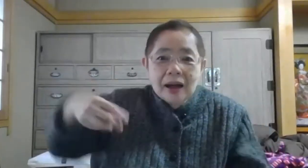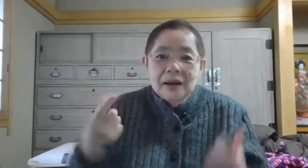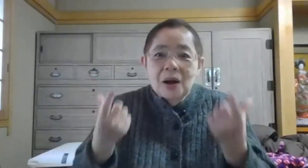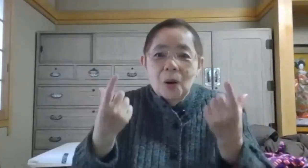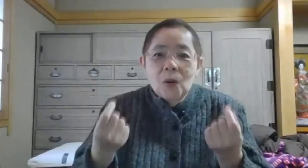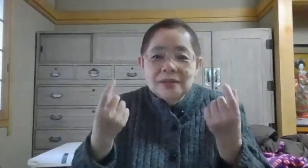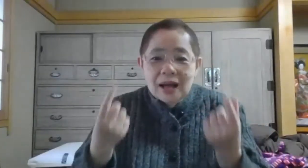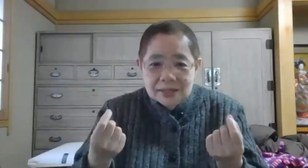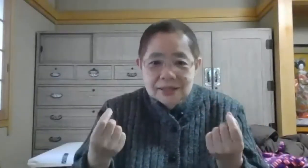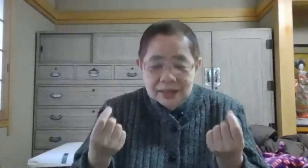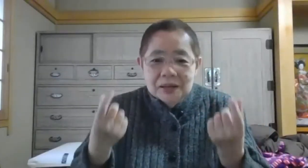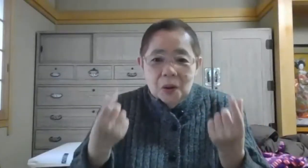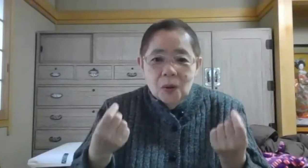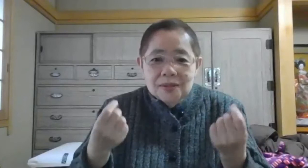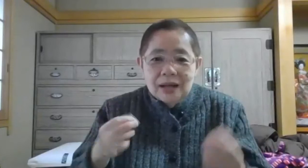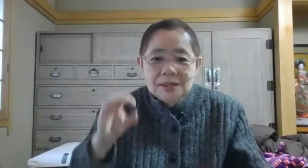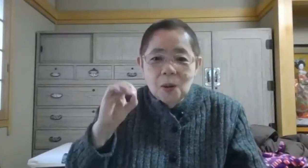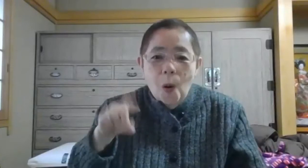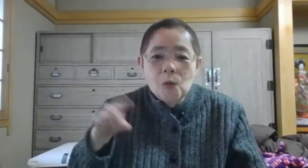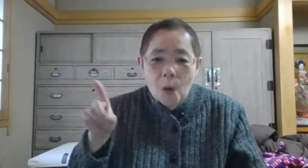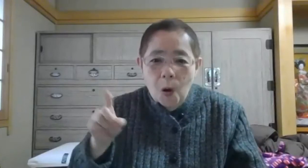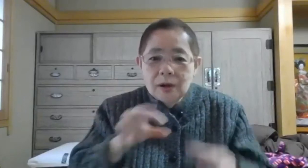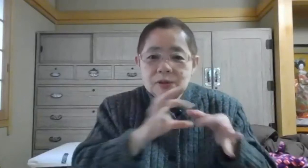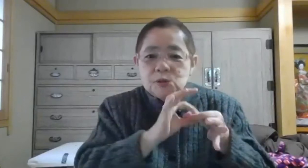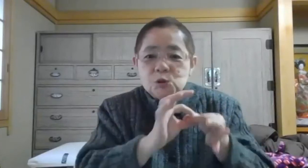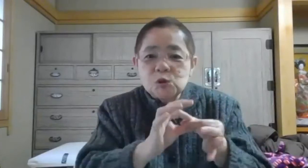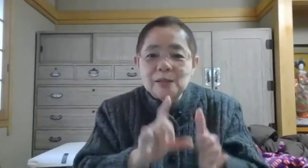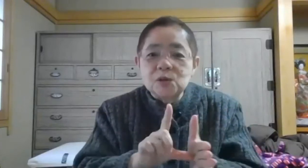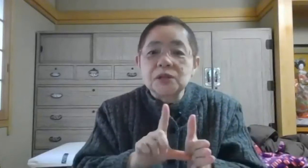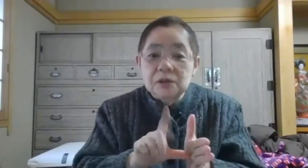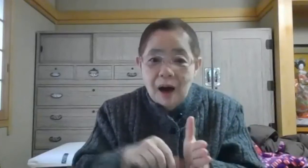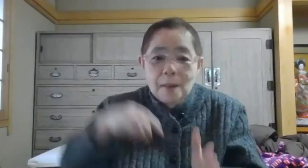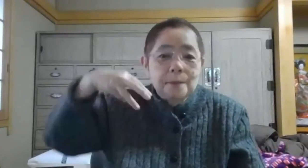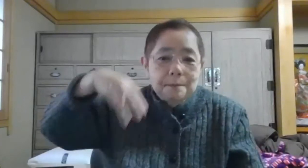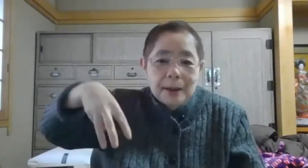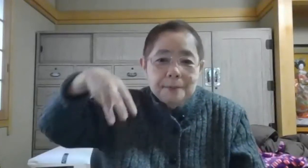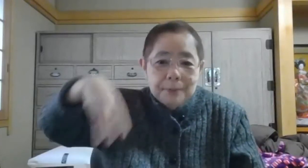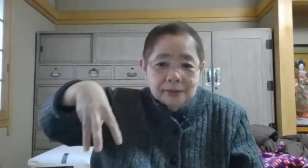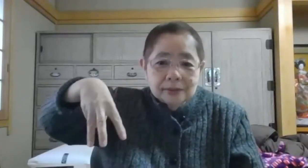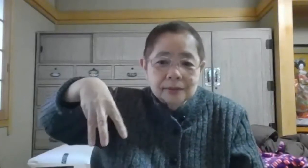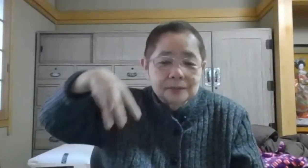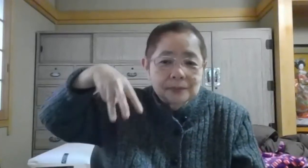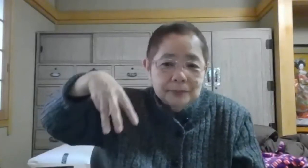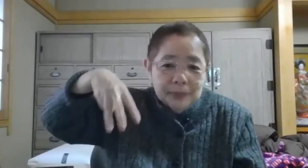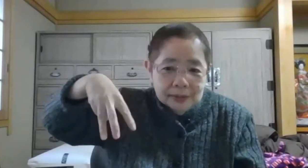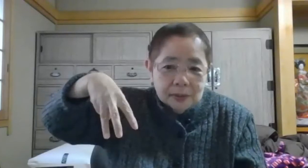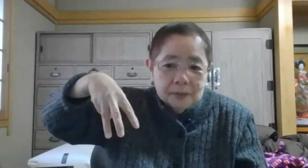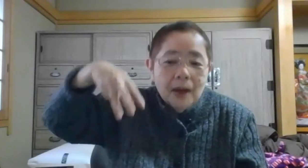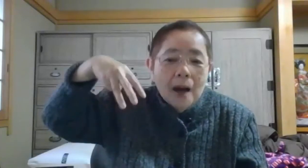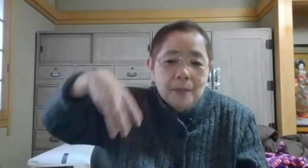ママね同じ音を耳だったらパンパンパンパンとマ